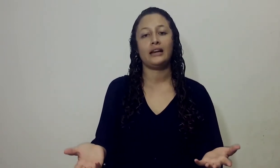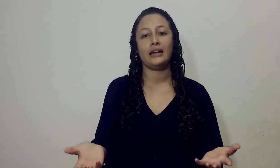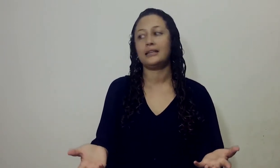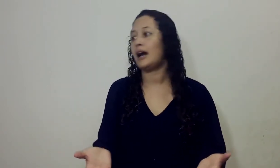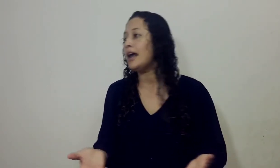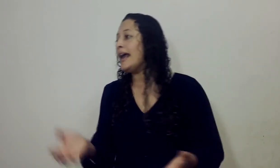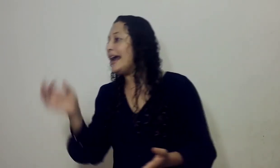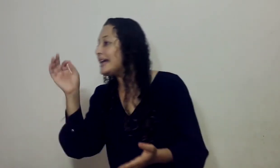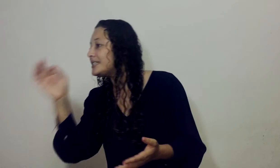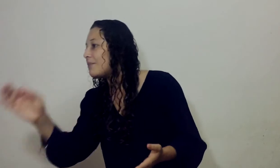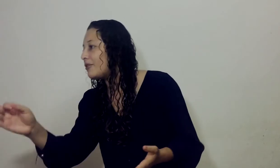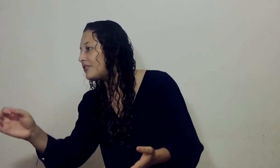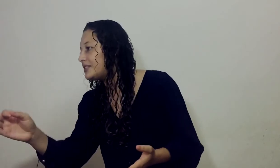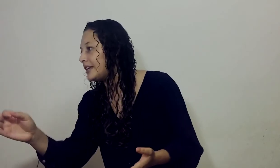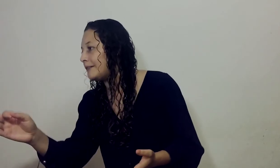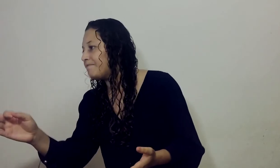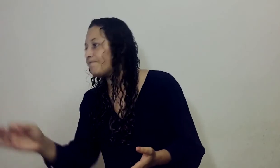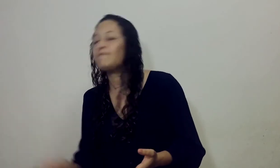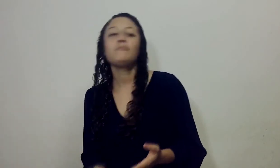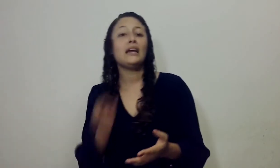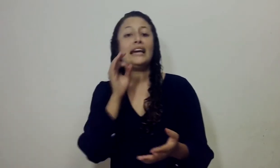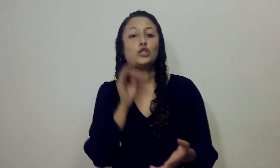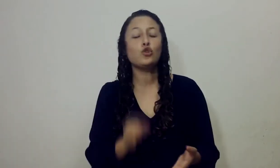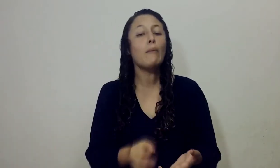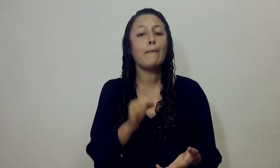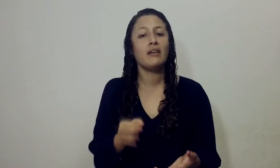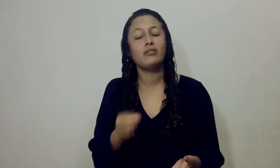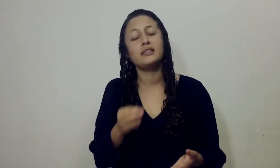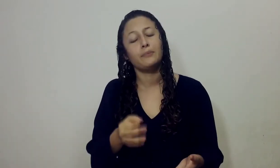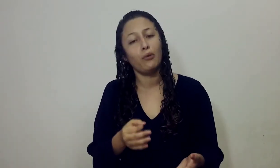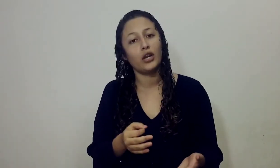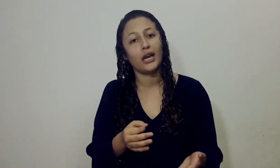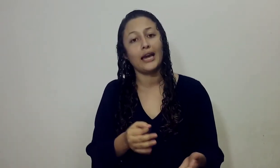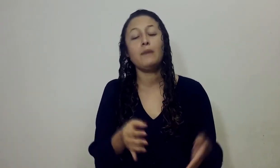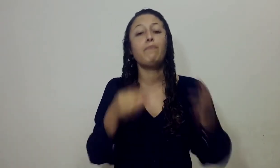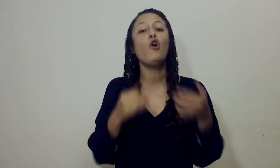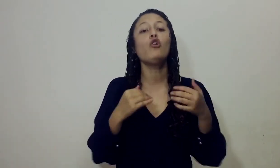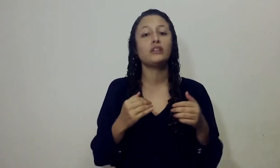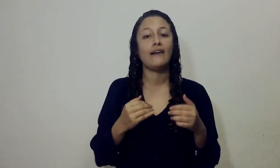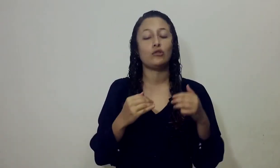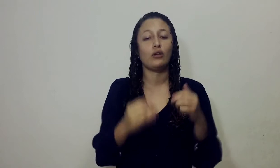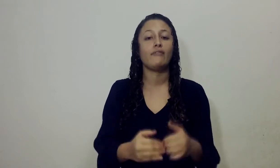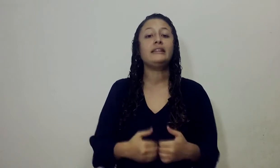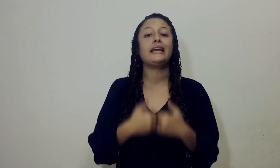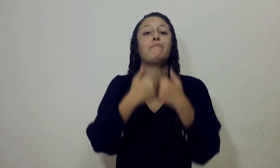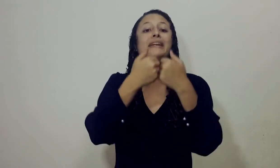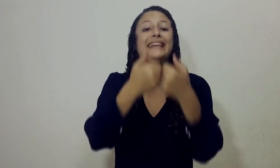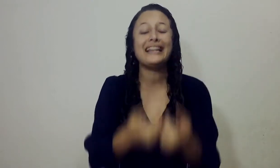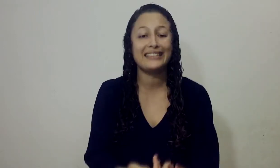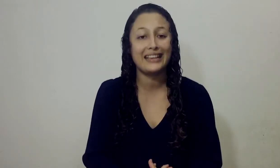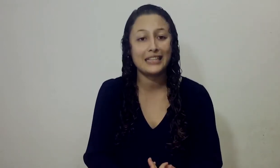profecía clásica Esta profecía es sumamente simbólica y por lo tanto debe